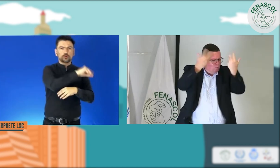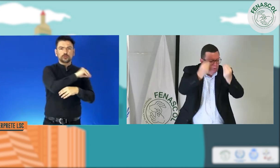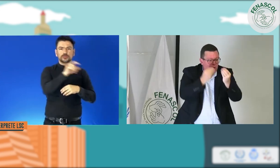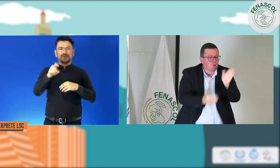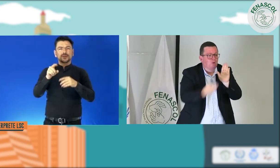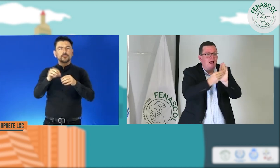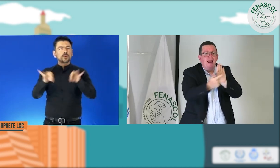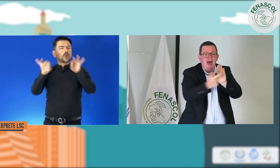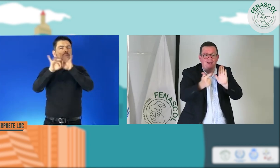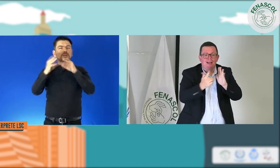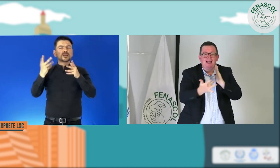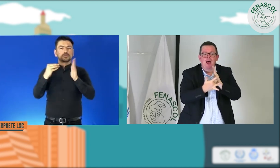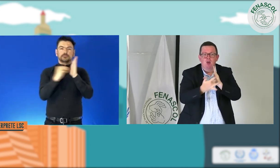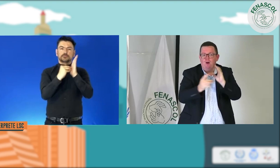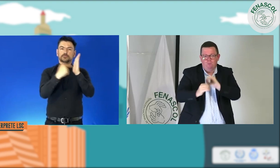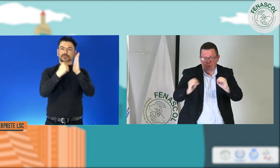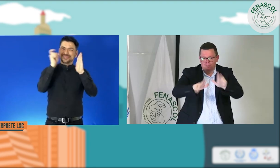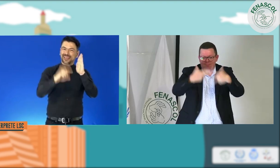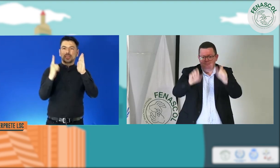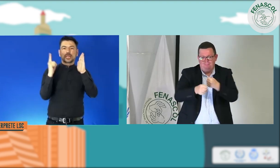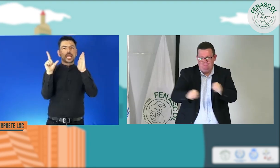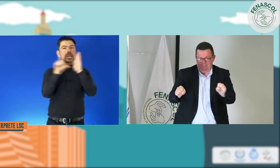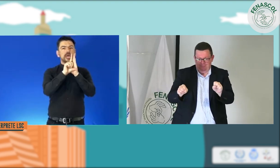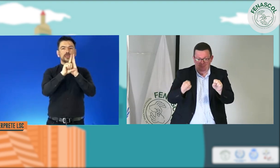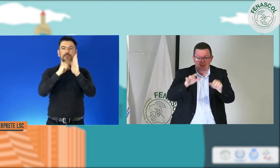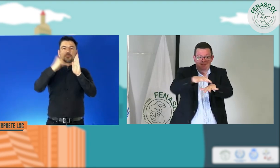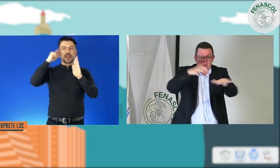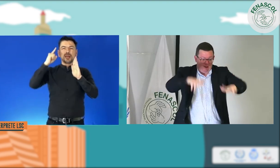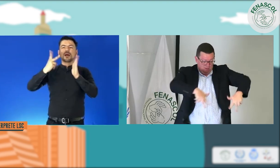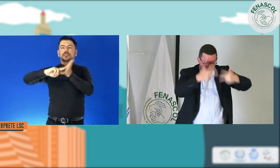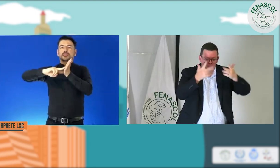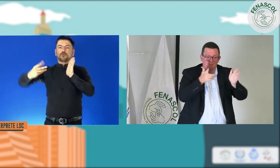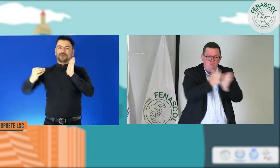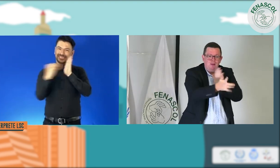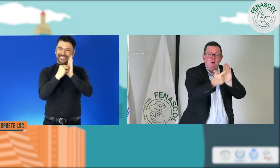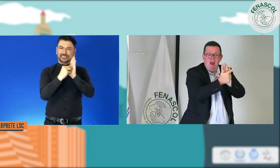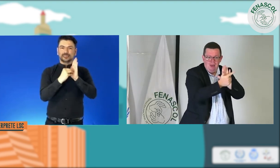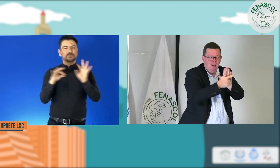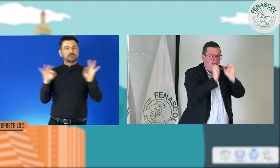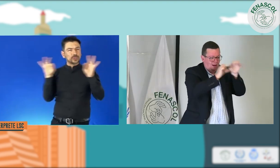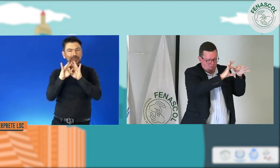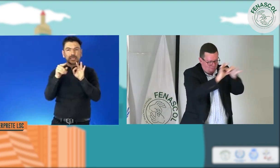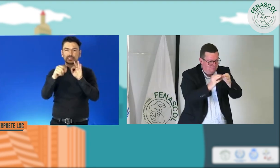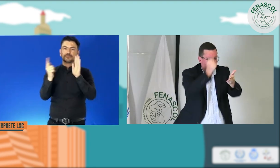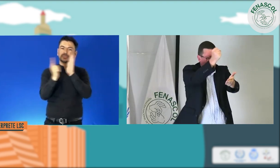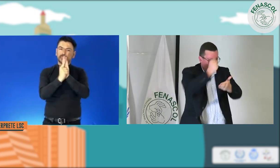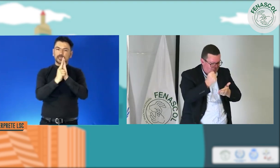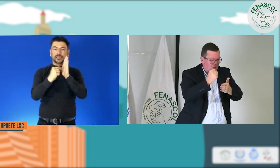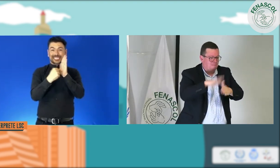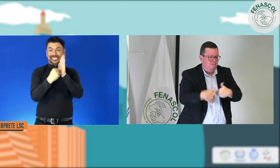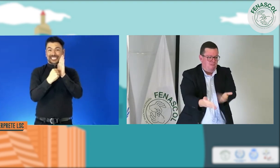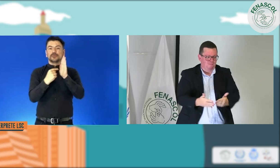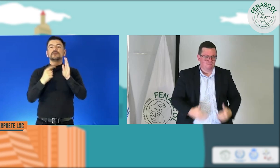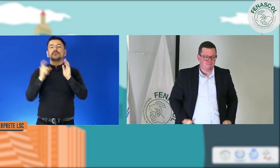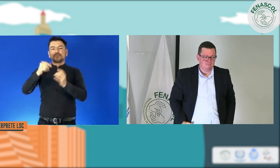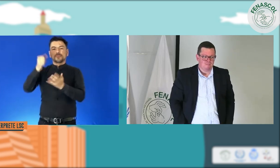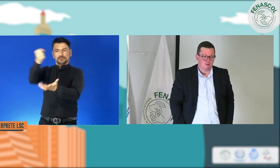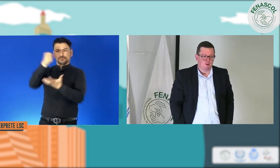entender que debe haber un reconocimiento legal y que a través de este reconocimiento legal, pues se ate a que busquemos fondos y a que se